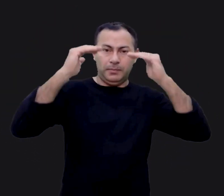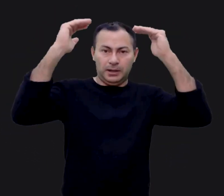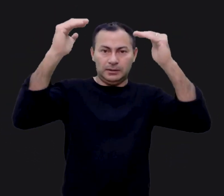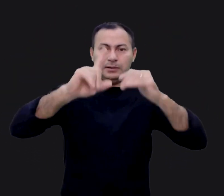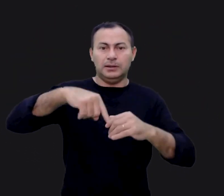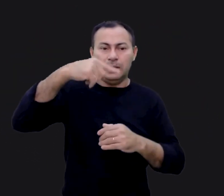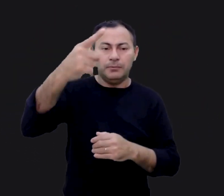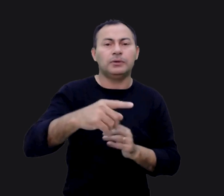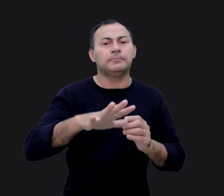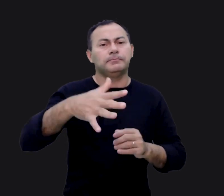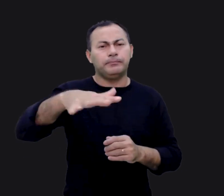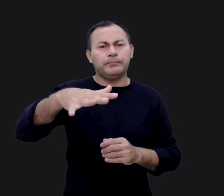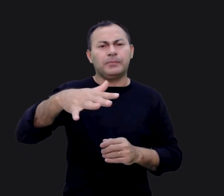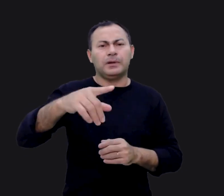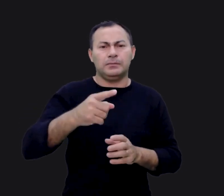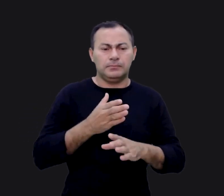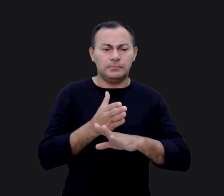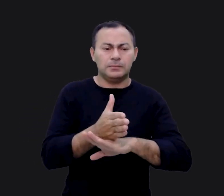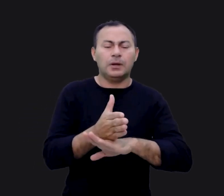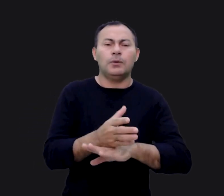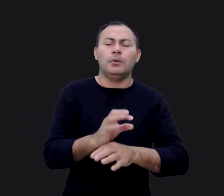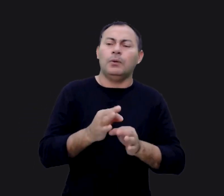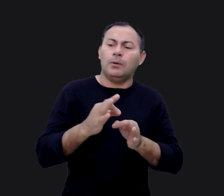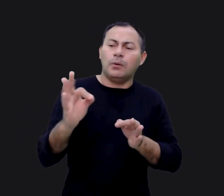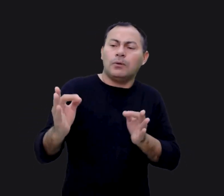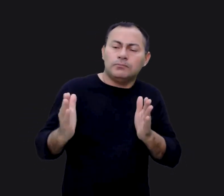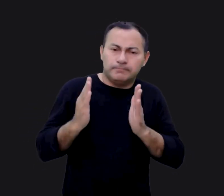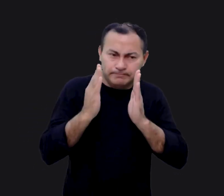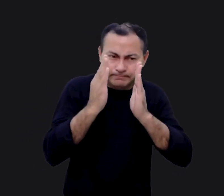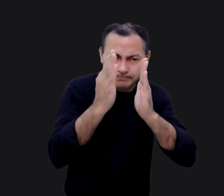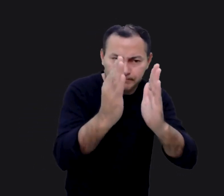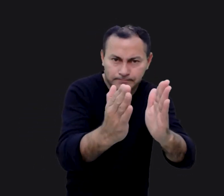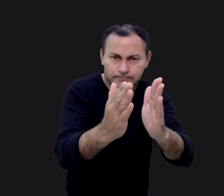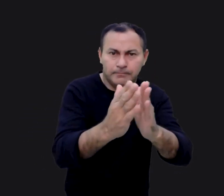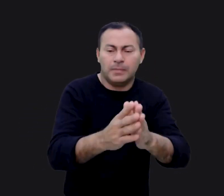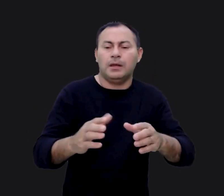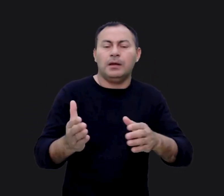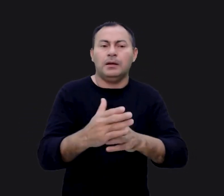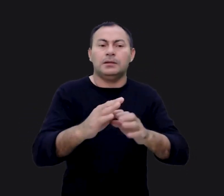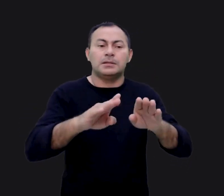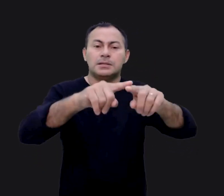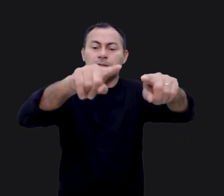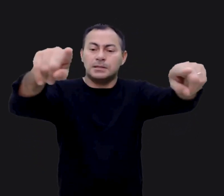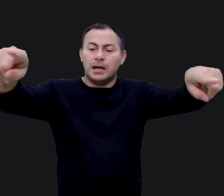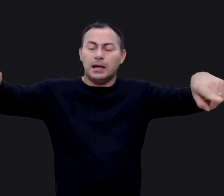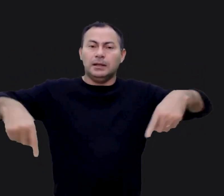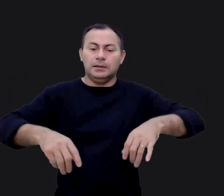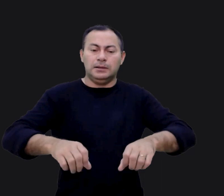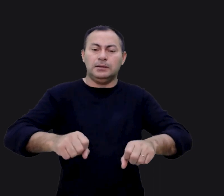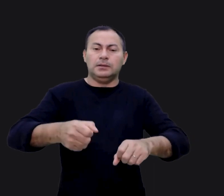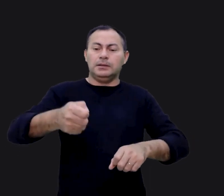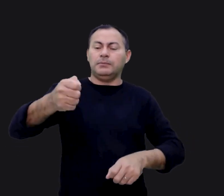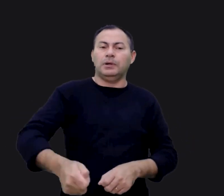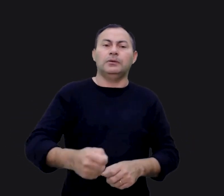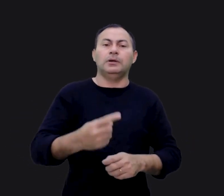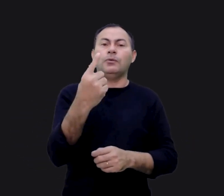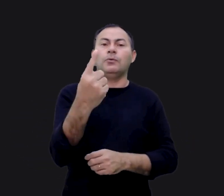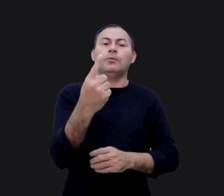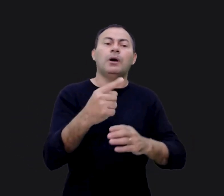soberano. Depois, provavelmente, você passaria por um longo corredor, passaria por grandes salas, tribunais e, uma